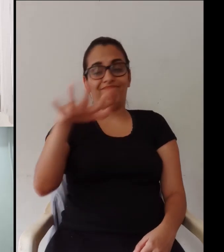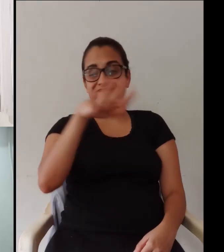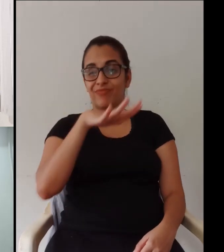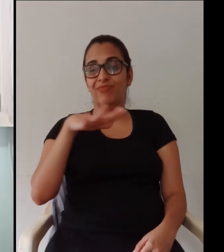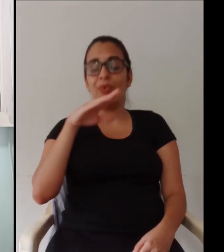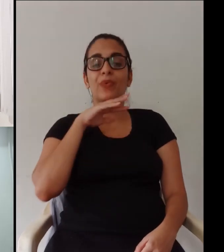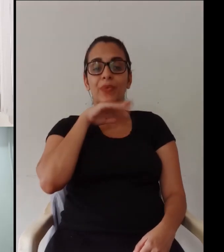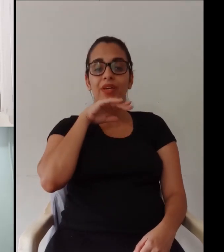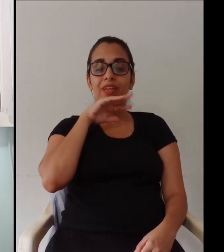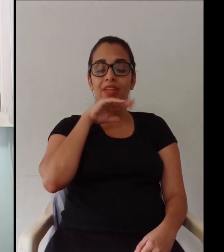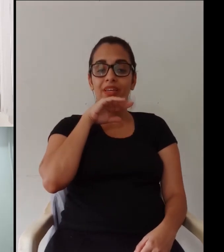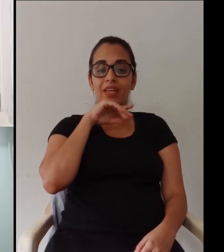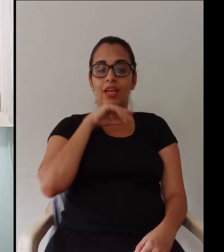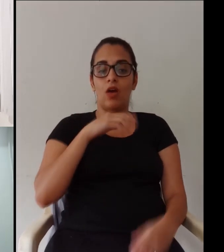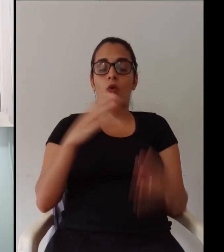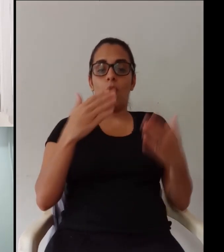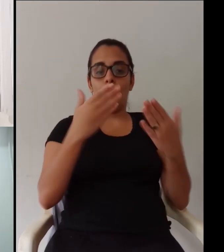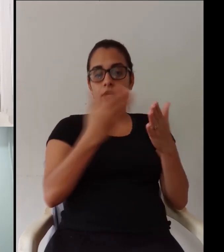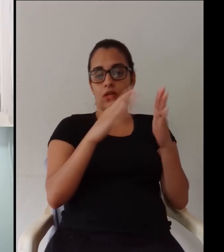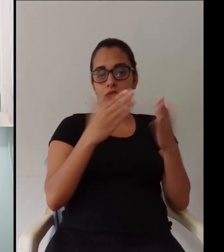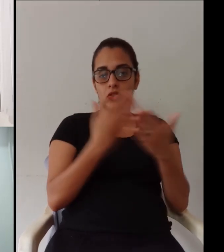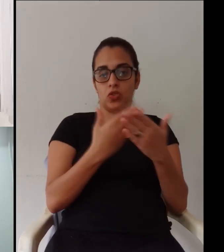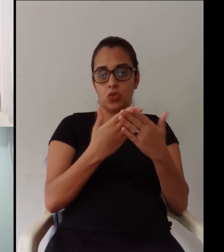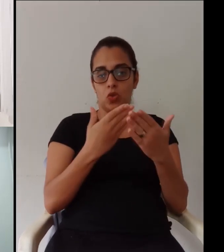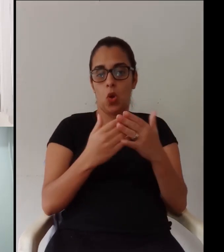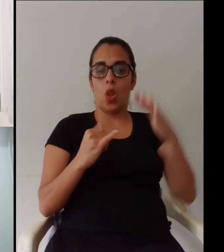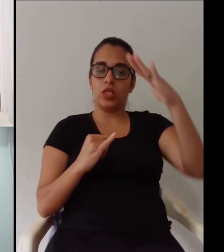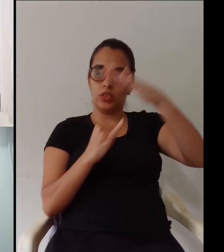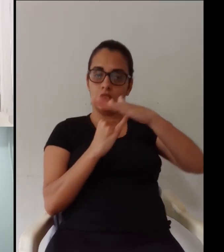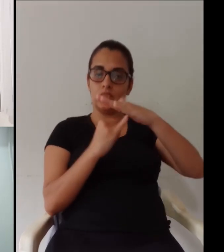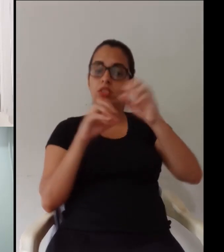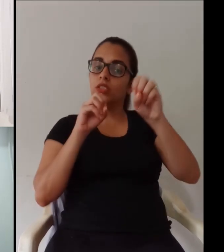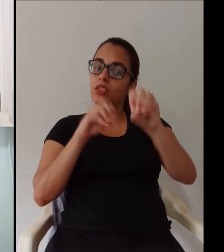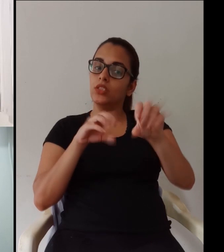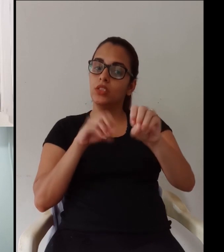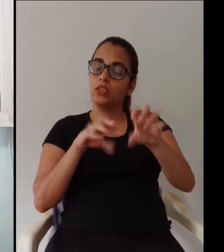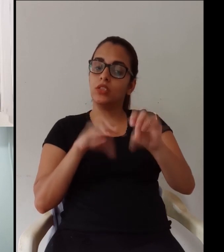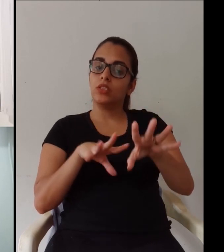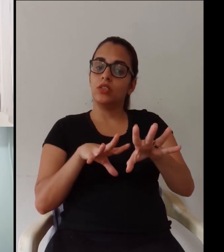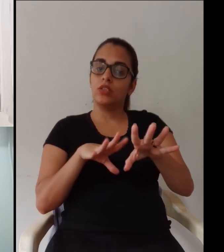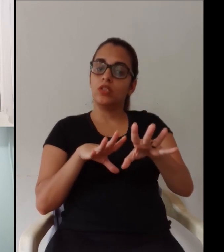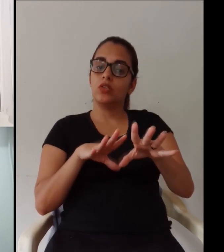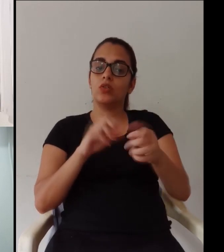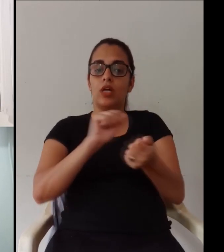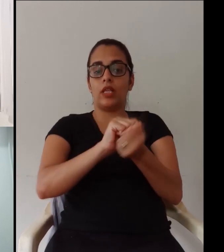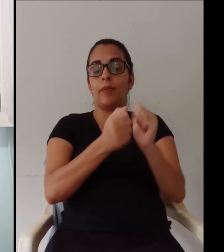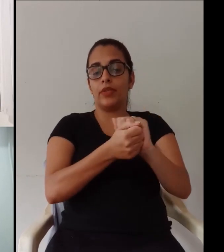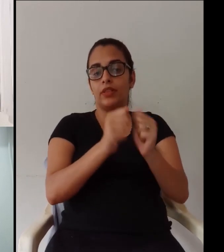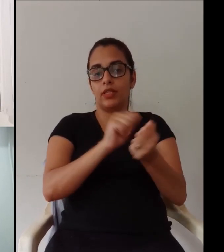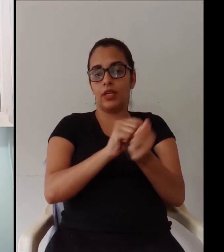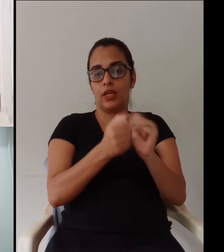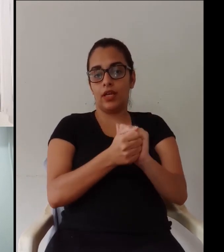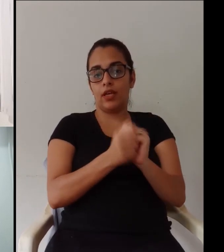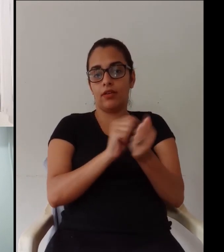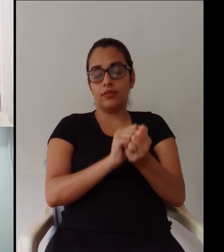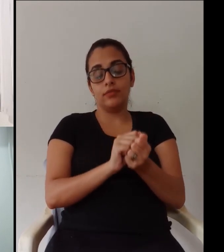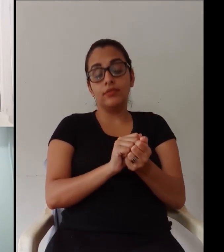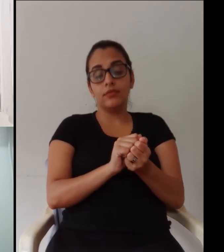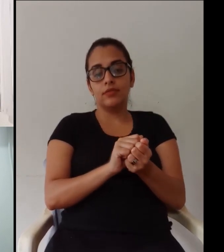de excepcionalidade a gente está vivendo uma situação nada habitual e aí algumas escolas